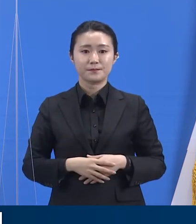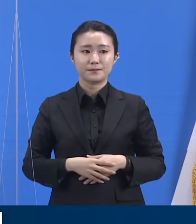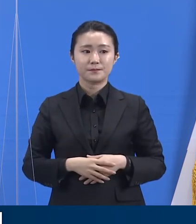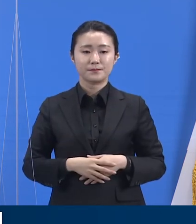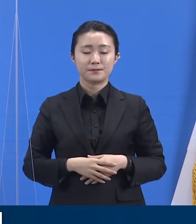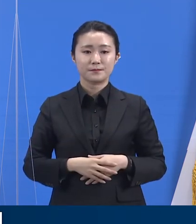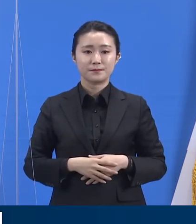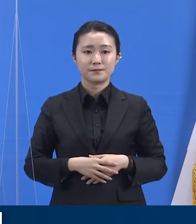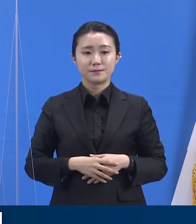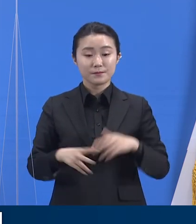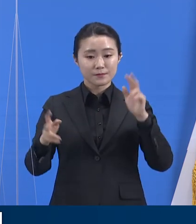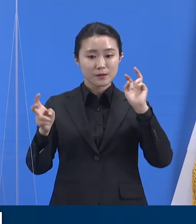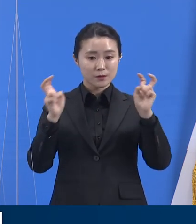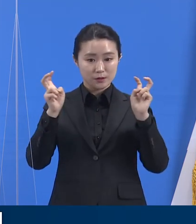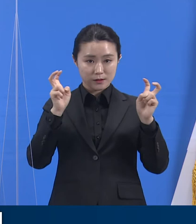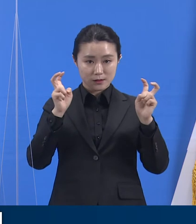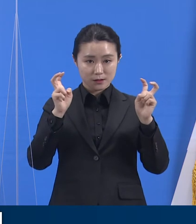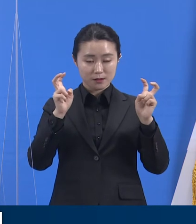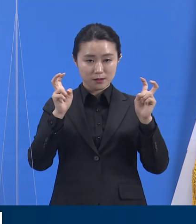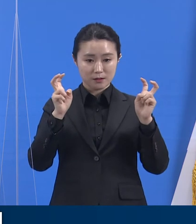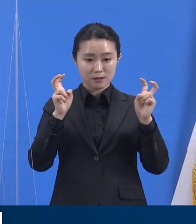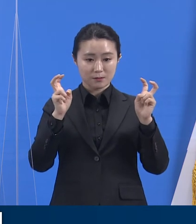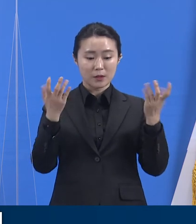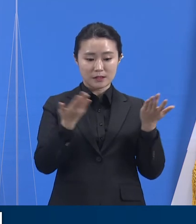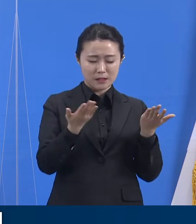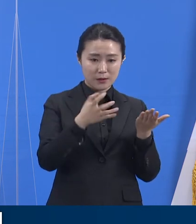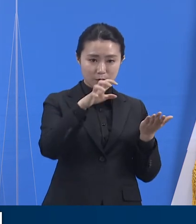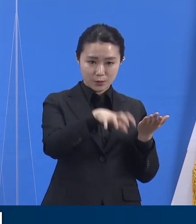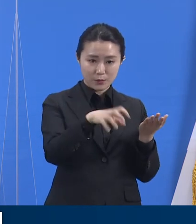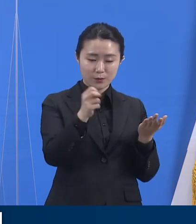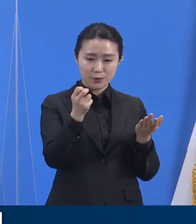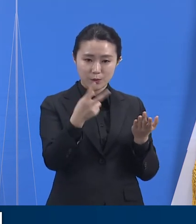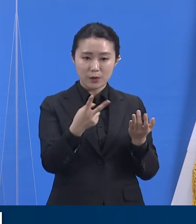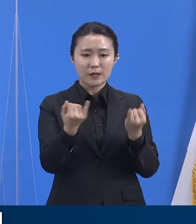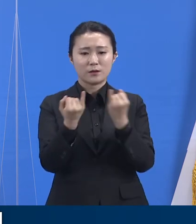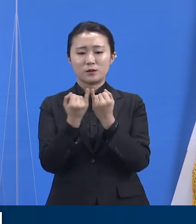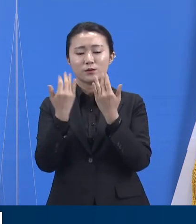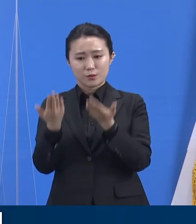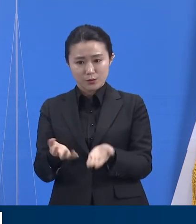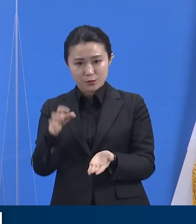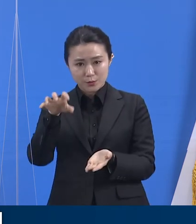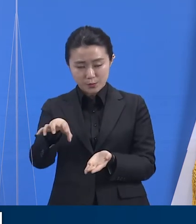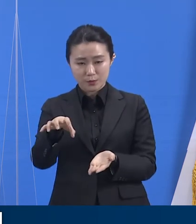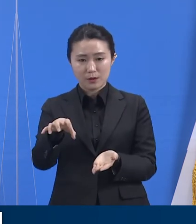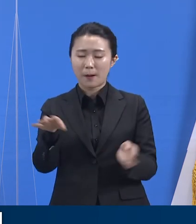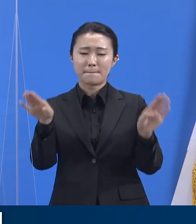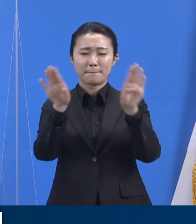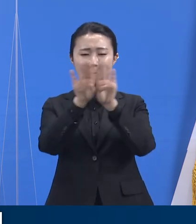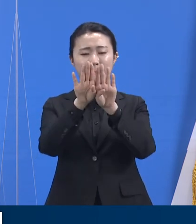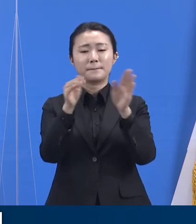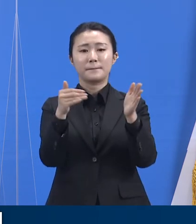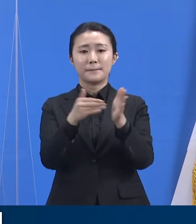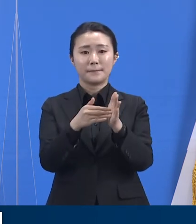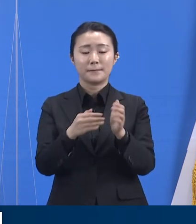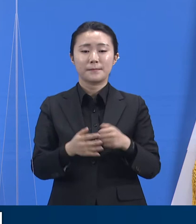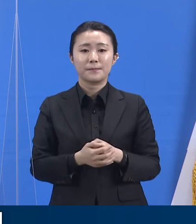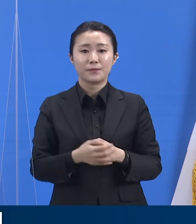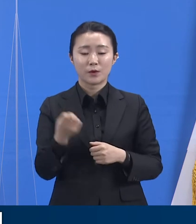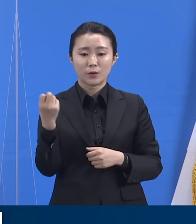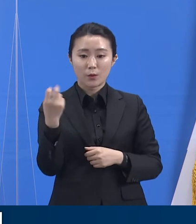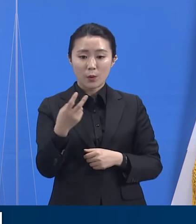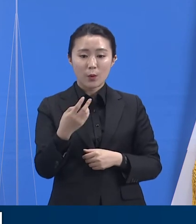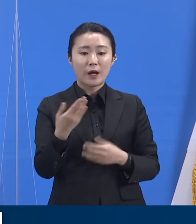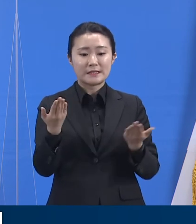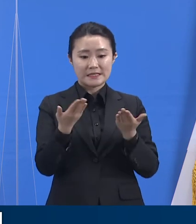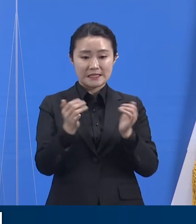사업장의 사무동, 여자휴게실 등 확진자 이동 경로상의 장소에 대해 폐소 조치하였으며 직원 식사